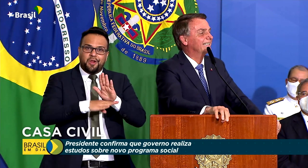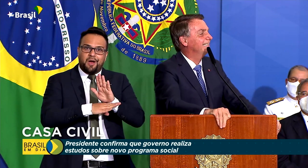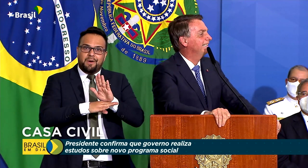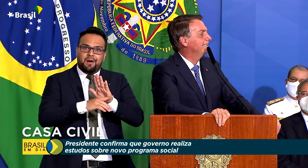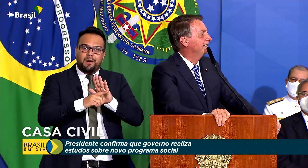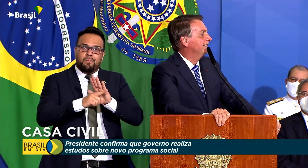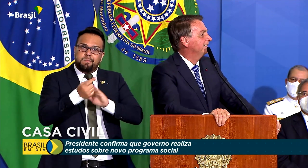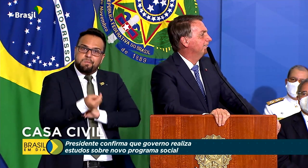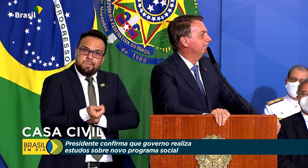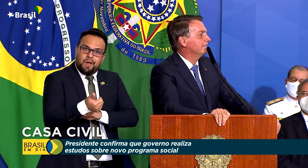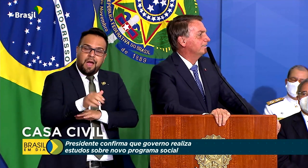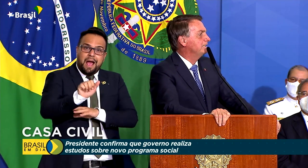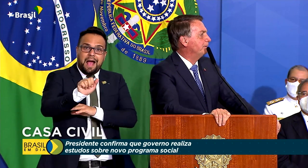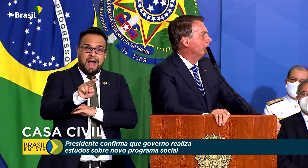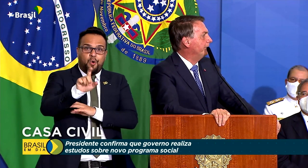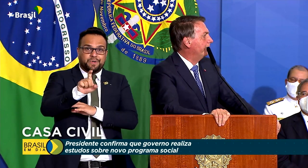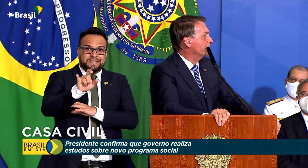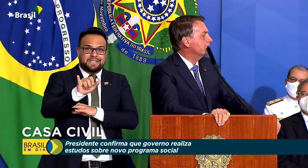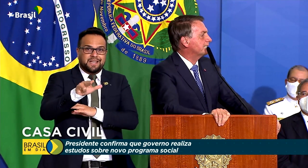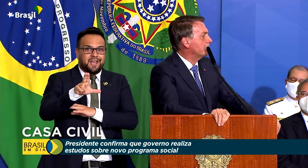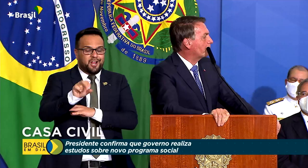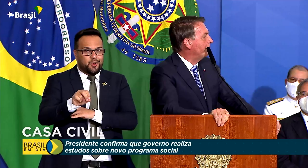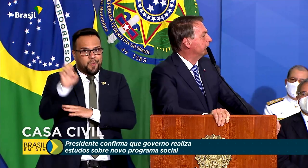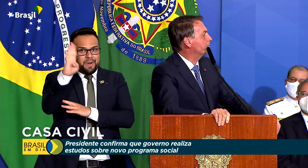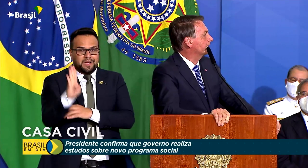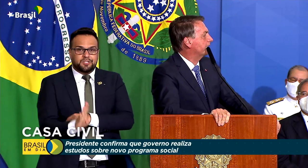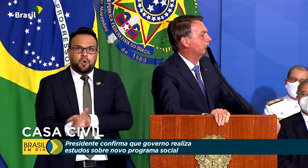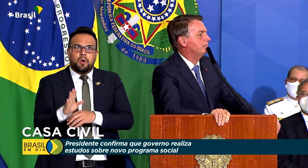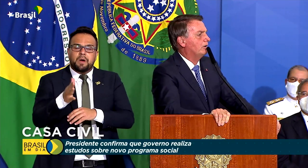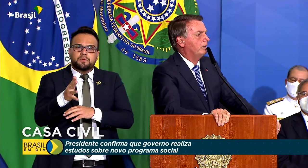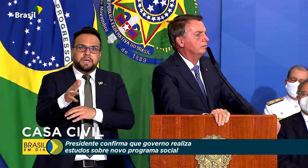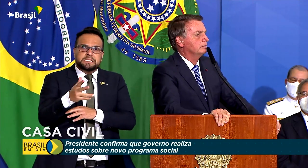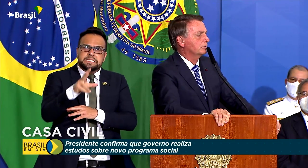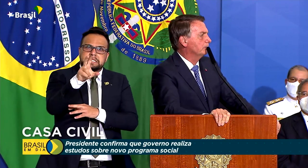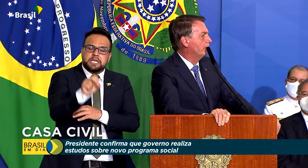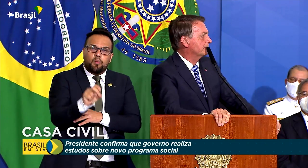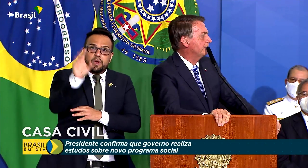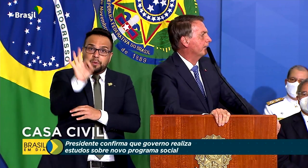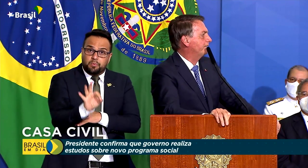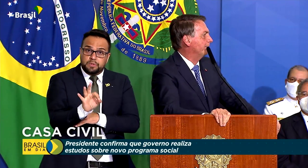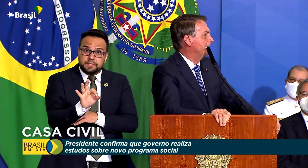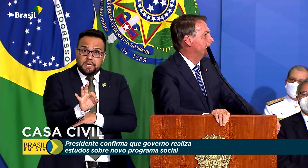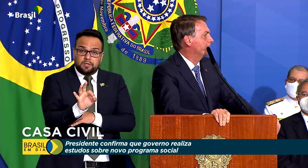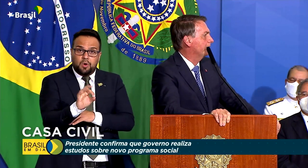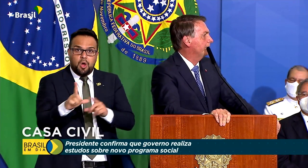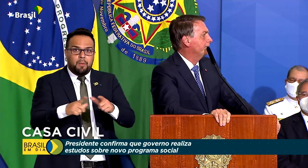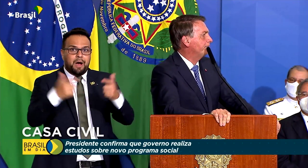de pelo menos 50% maior do que o Bolsa Família. o Bolsa Família.